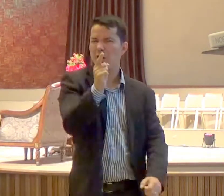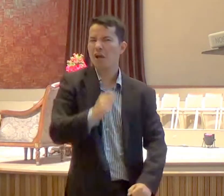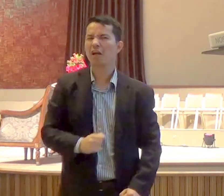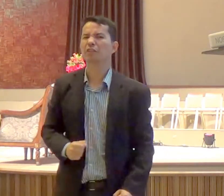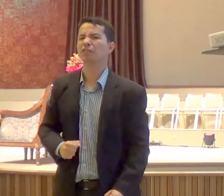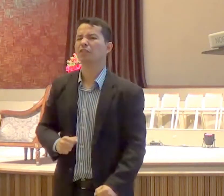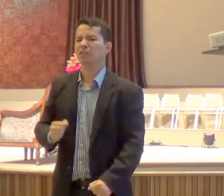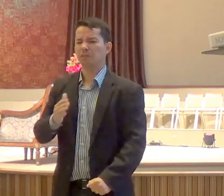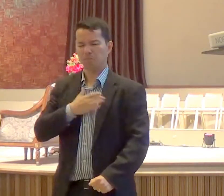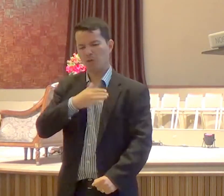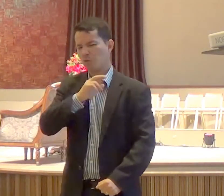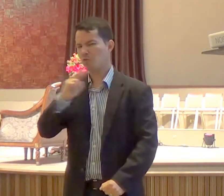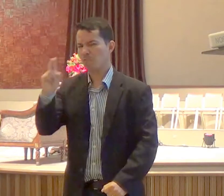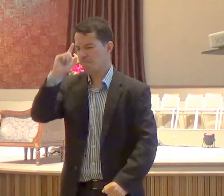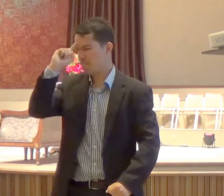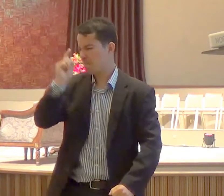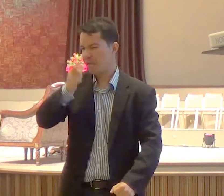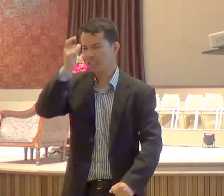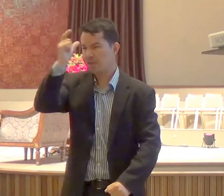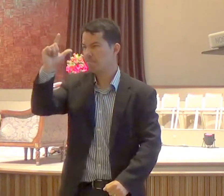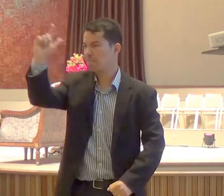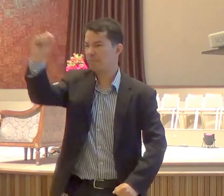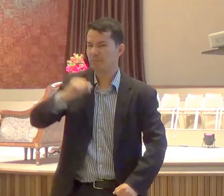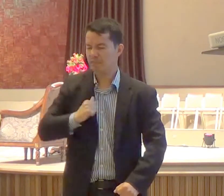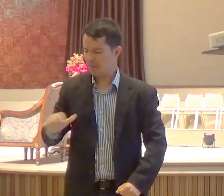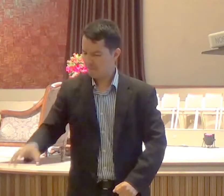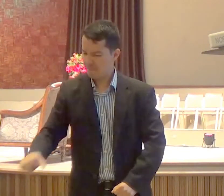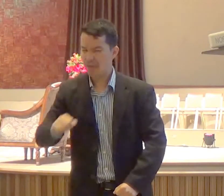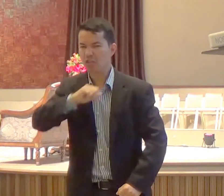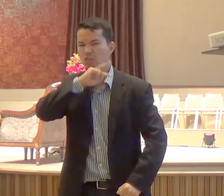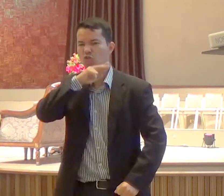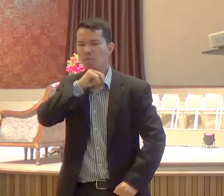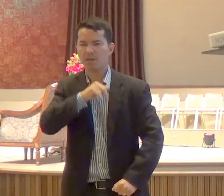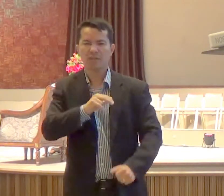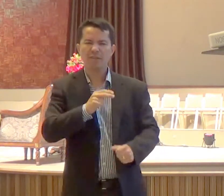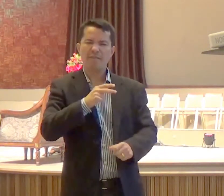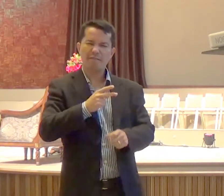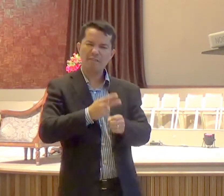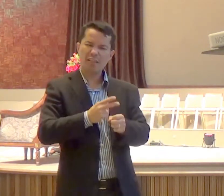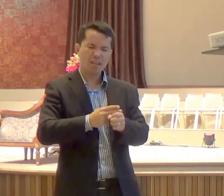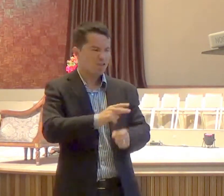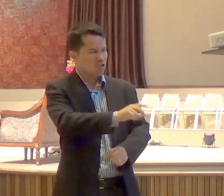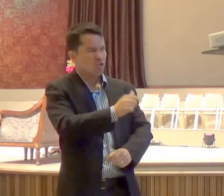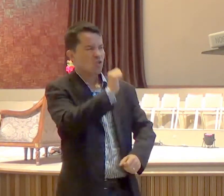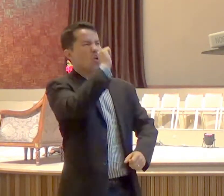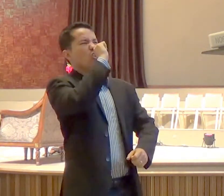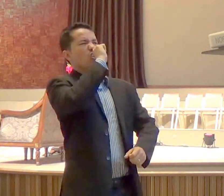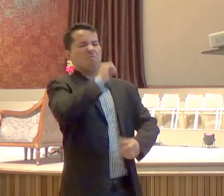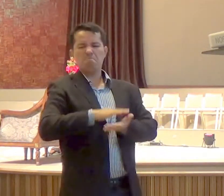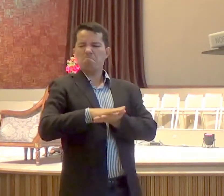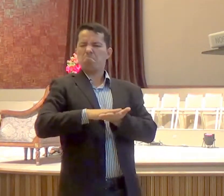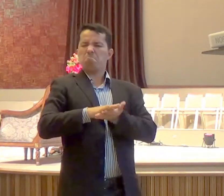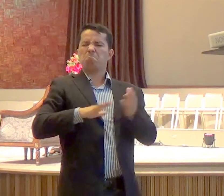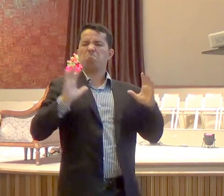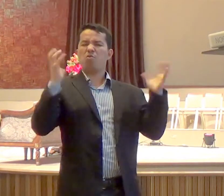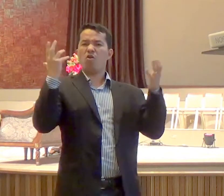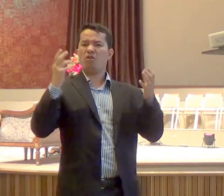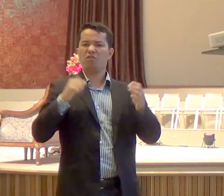sermentes, e se alguma coisa mortífera beberem, não lhes fará mal, se impuserem as mãos sobre os enfermos, eles ficarão curados,